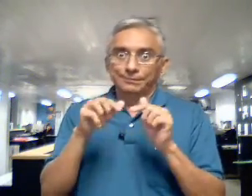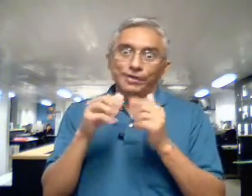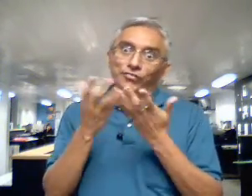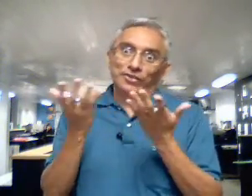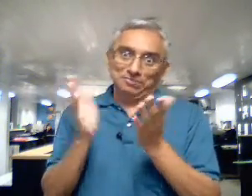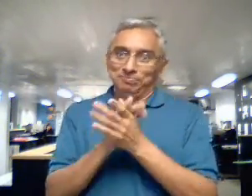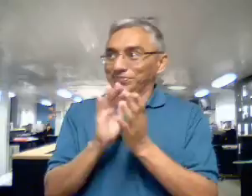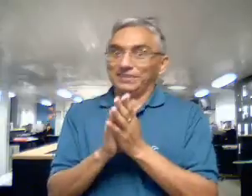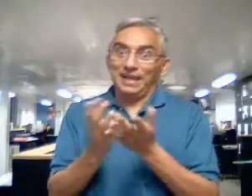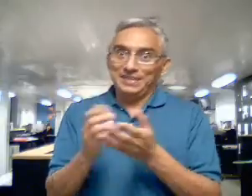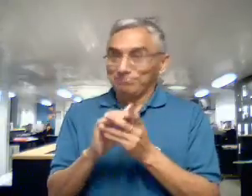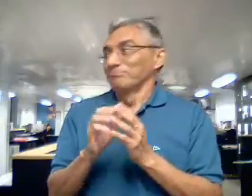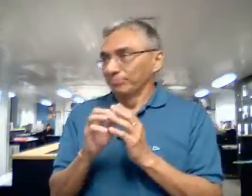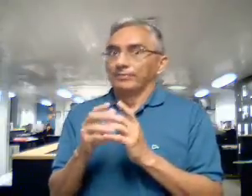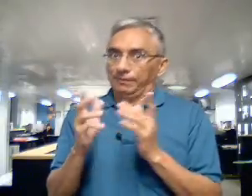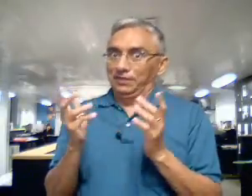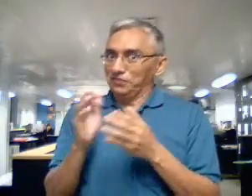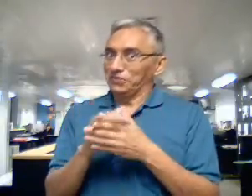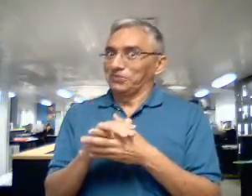não vota. E aí, o é difícil?